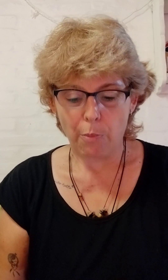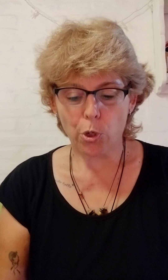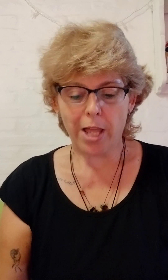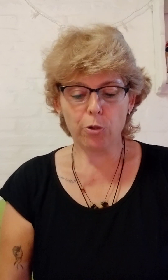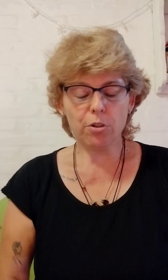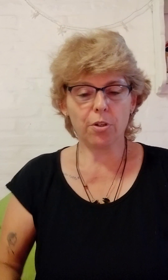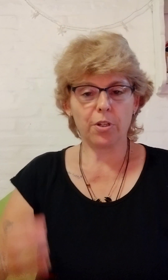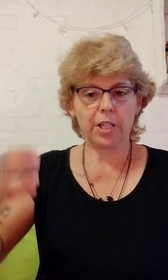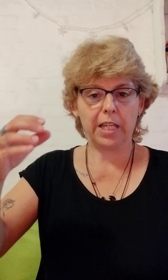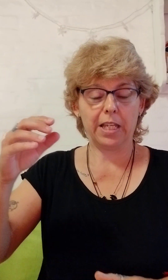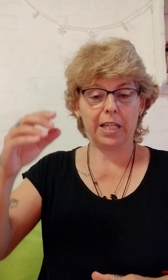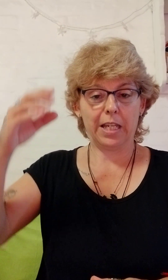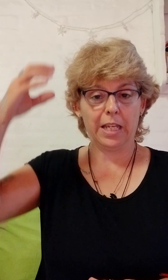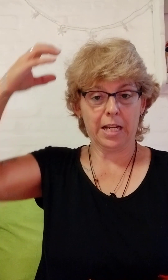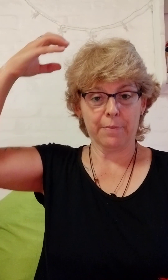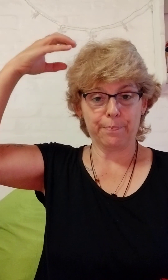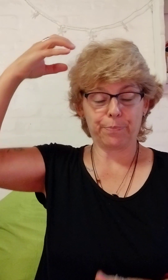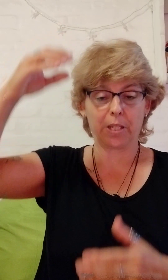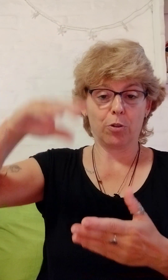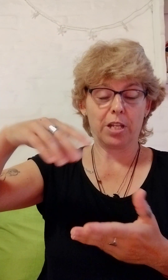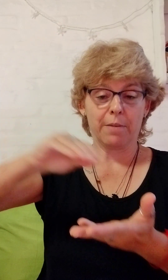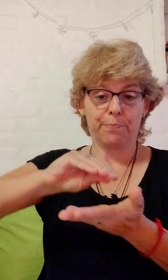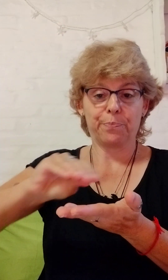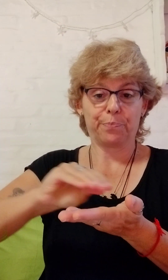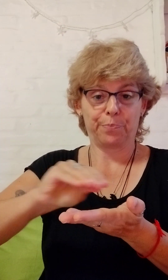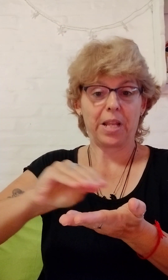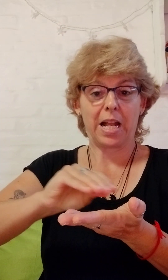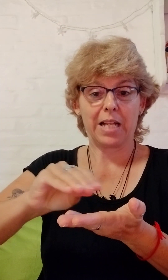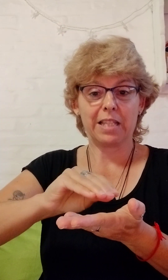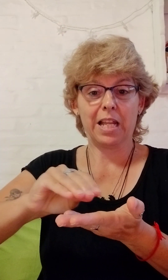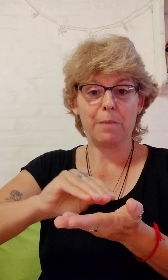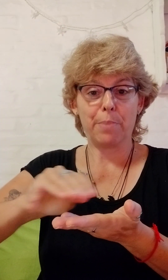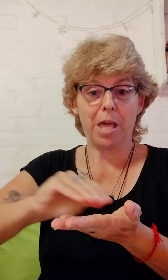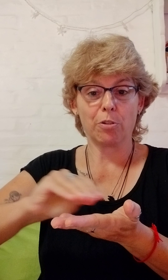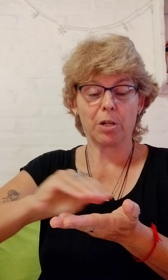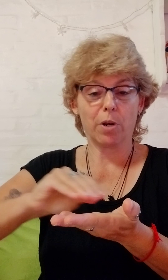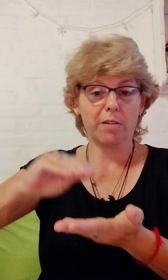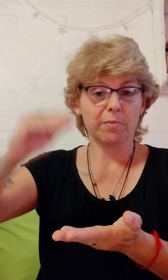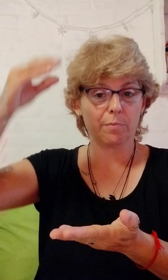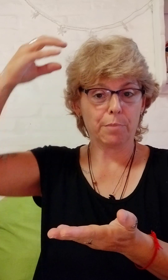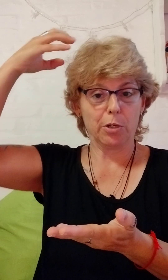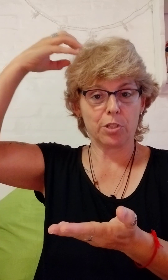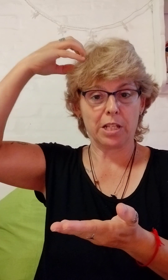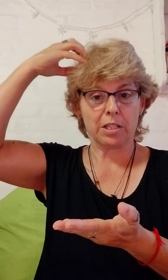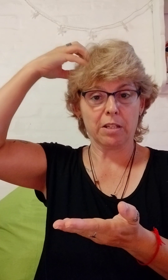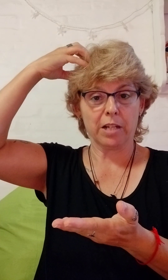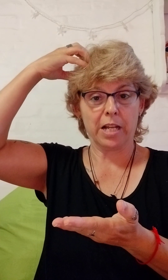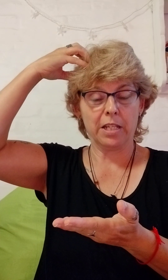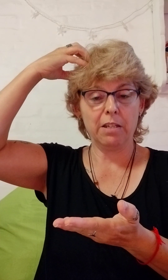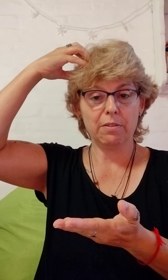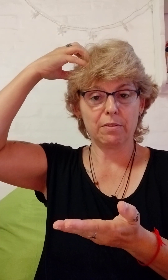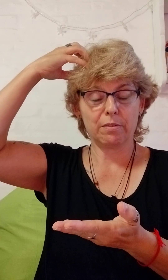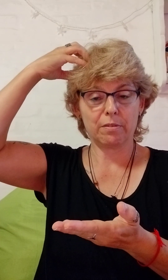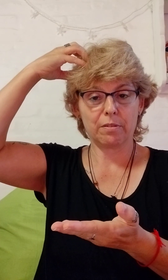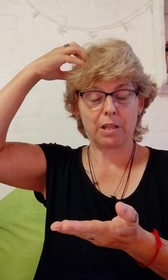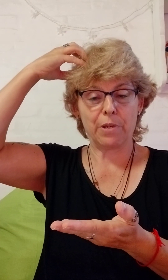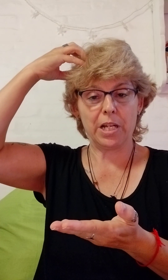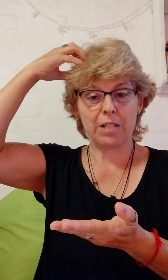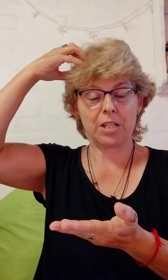Abogado. Era. O sea. Acá está la de empleado. ¿Se acuerdan? Pero se hace. Ahí. Que viene la